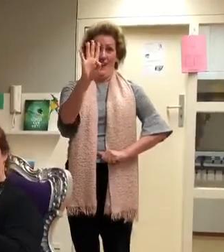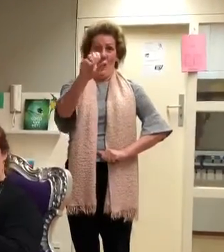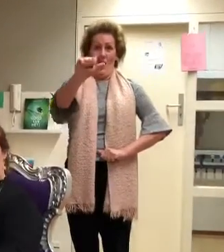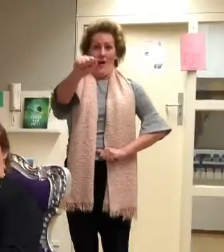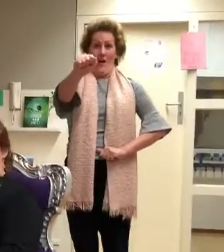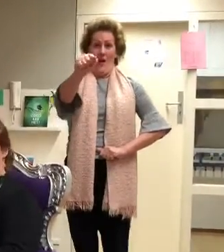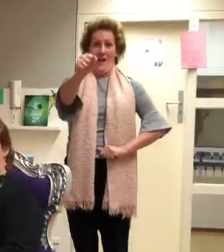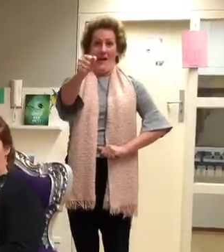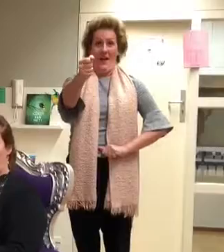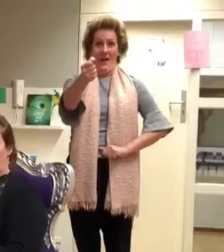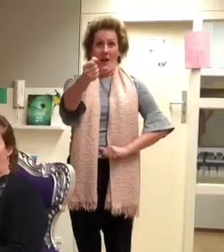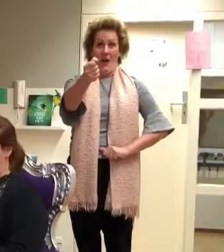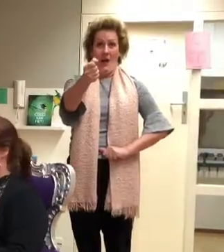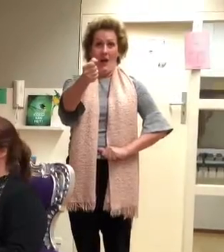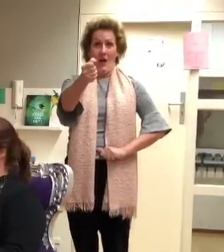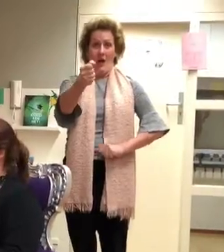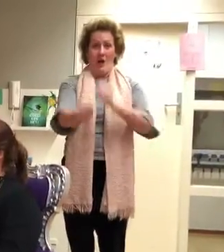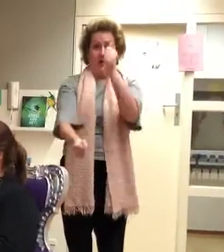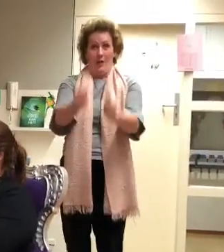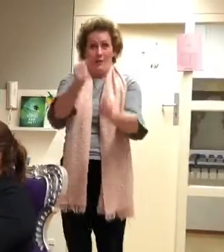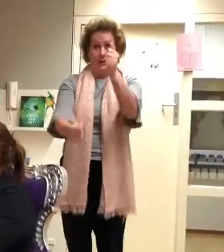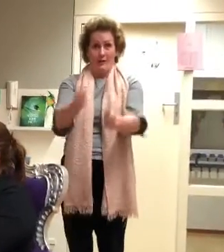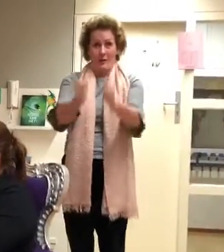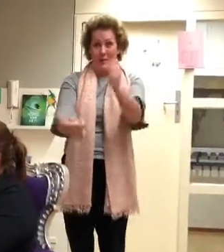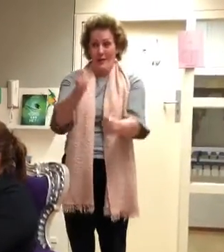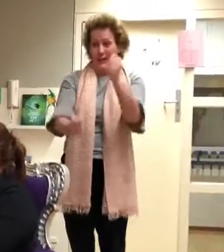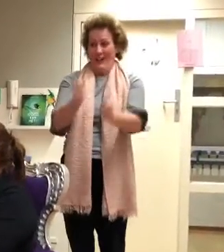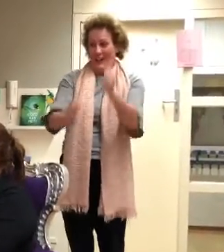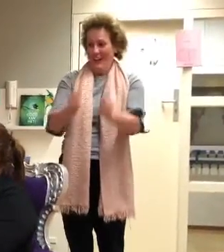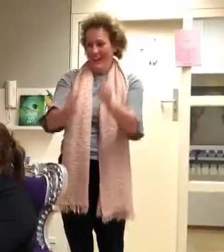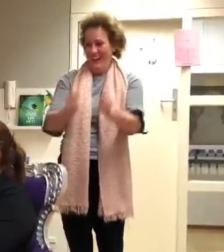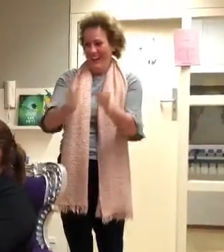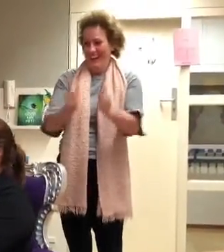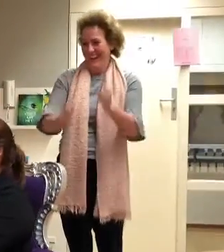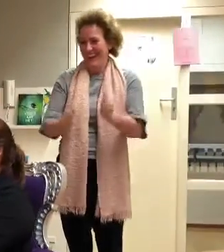een vuist en trommel, rommel, de bommel, de bom.